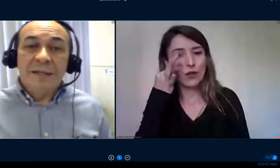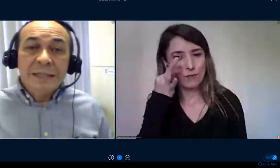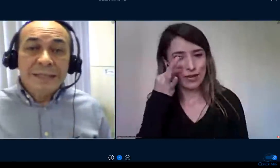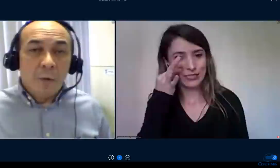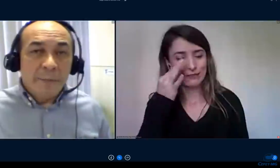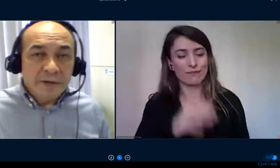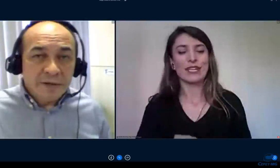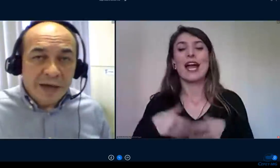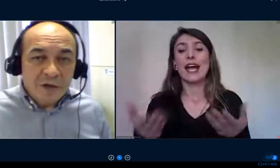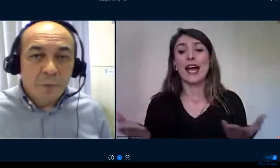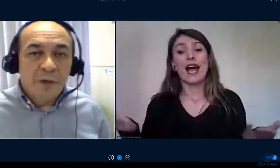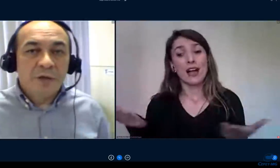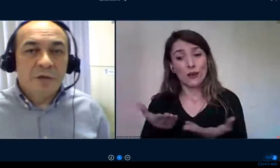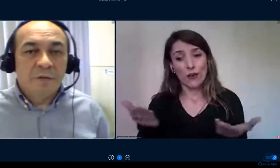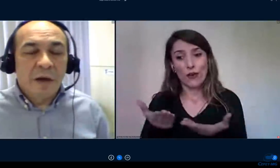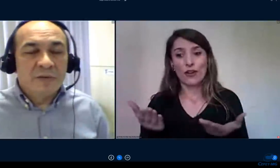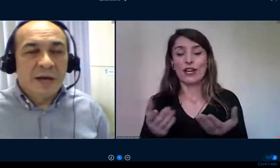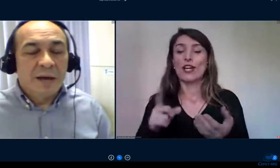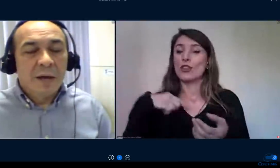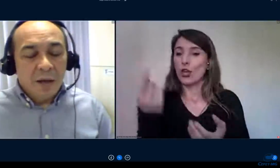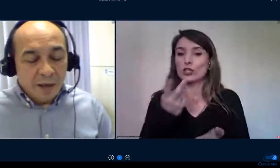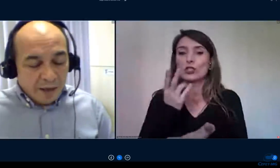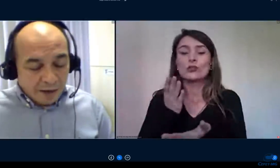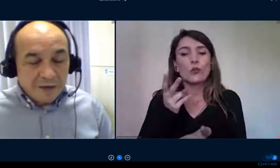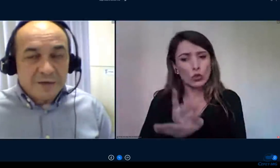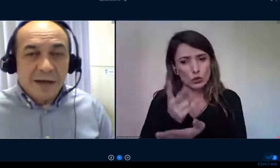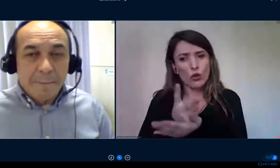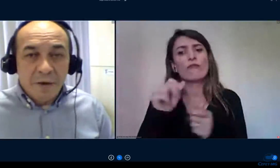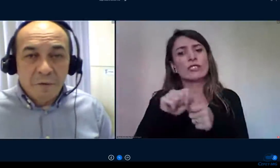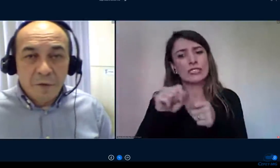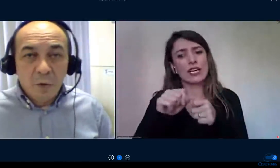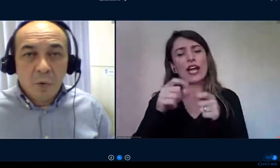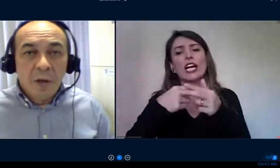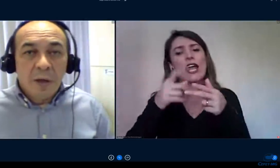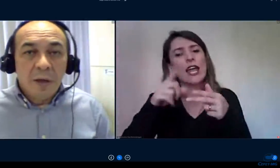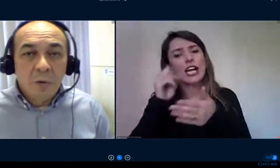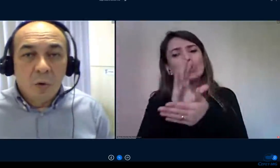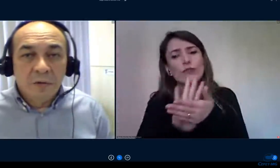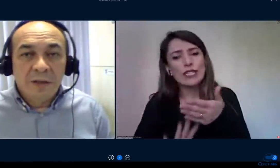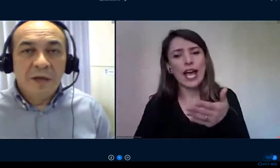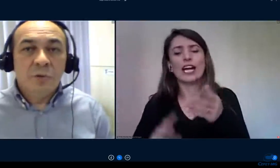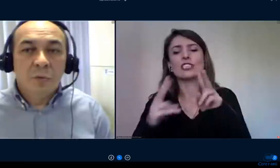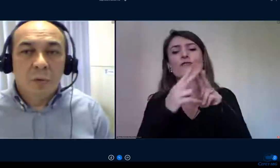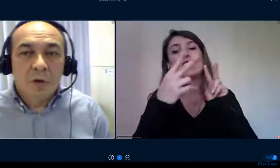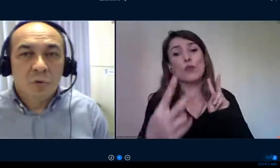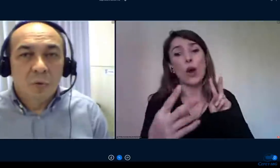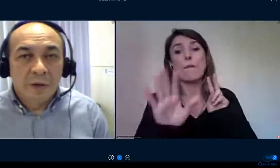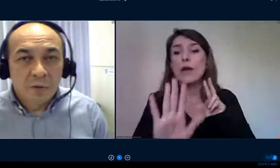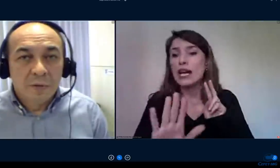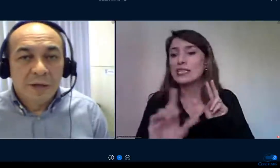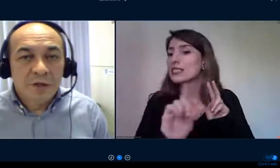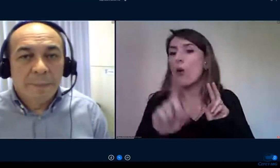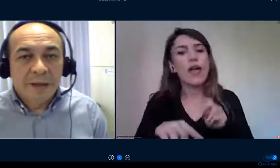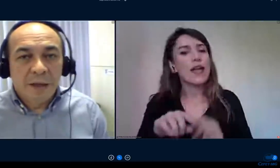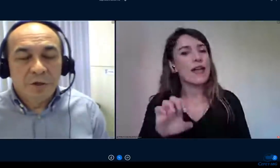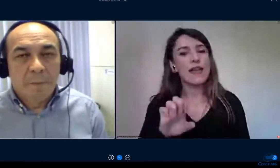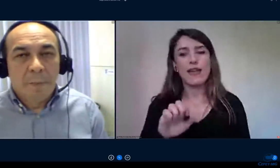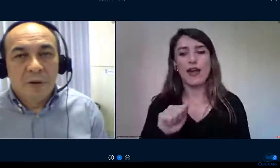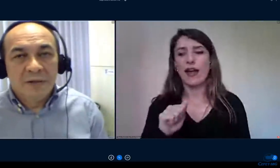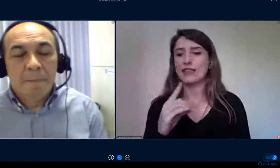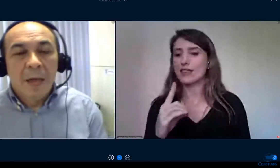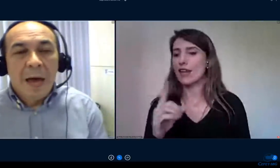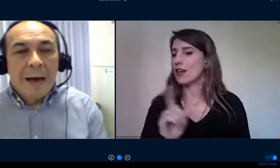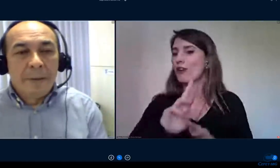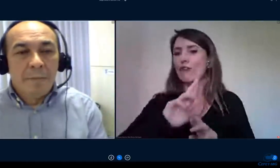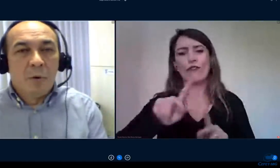atividades não presenciais porque a gente vai usar analisar perfil e contexto do nosso estudante para que a gente